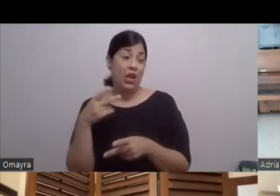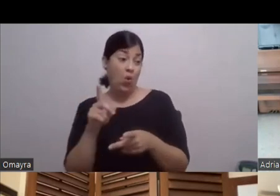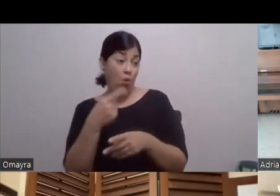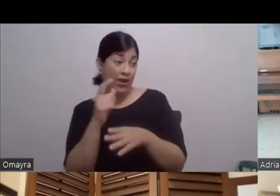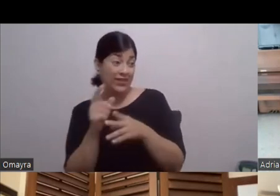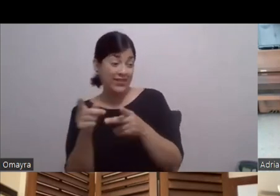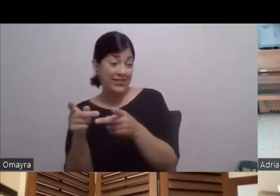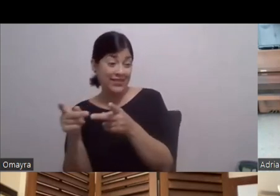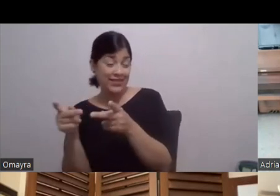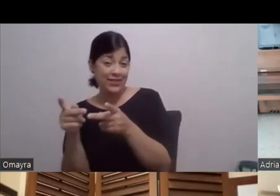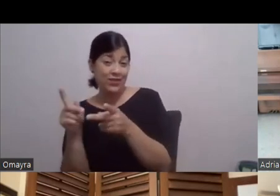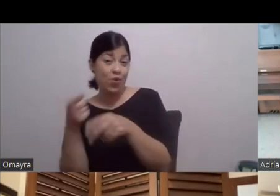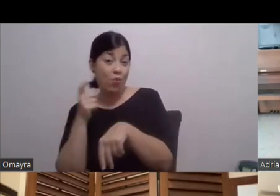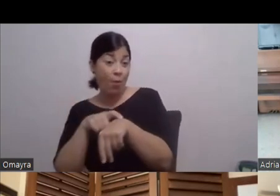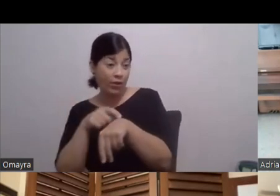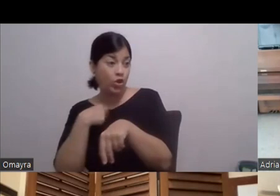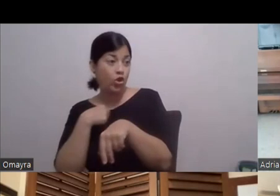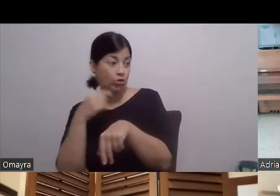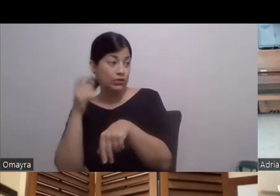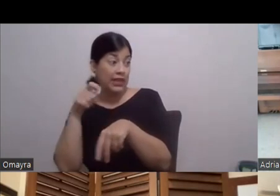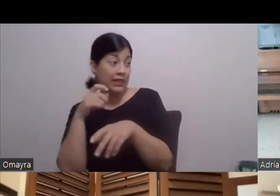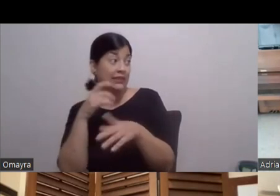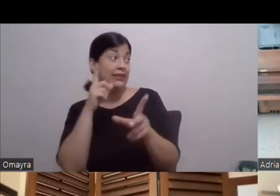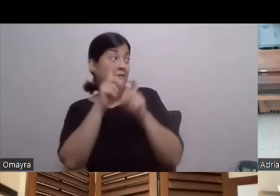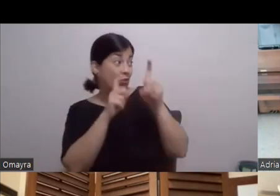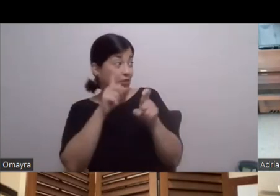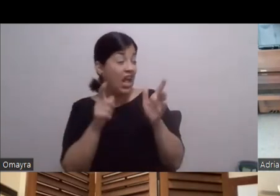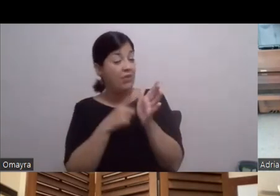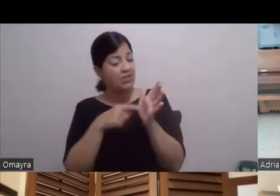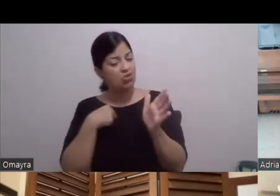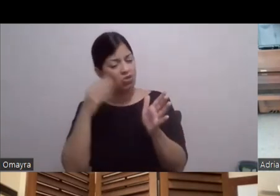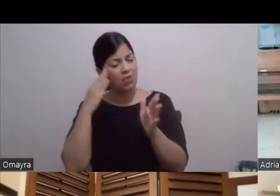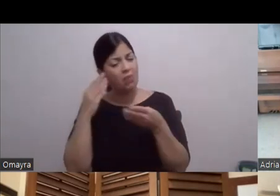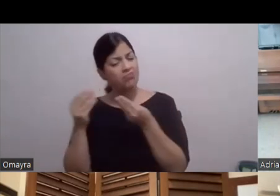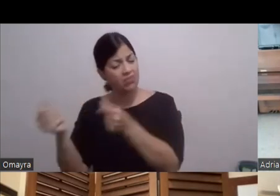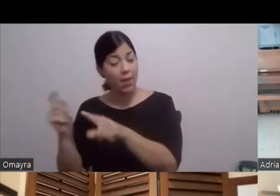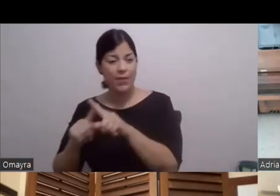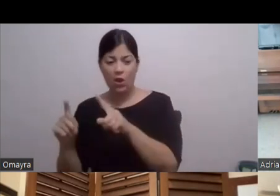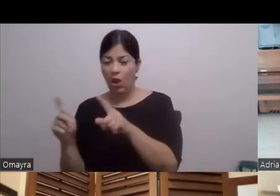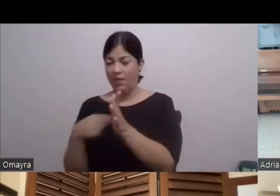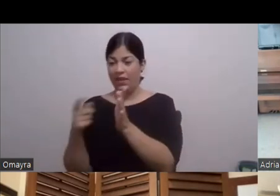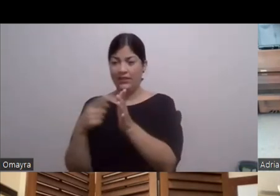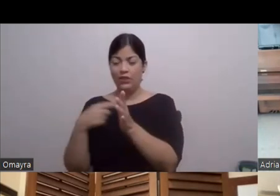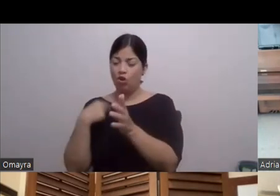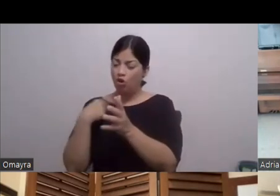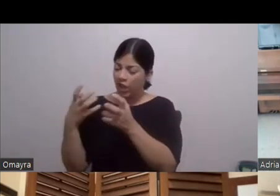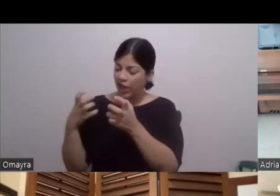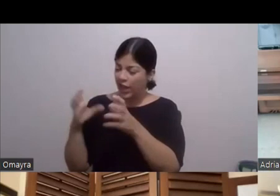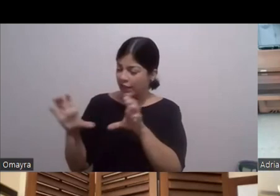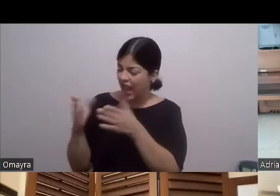iban a fluir Y podía seguir Pero si había escena O algo que yo quería hacer Porque yo entendía Que el personaje Lo podía hacer Y le podía